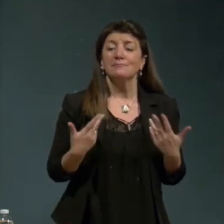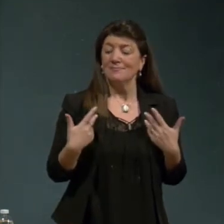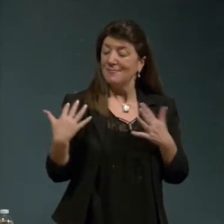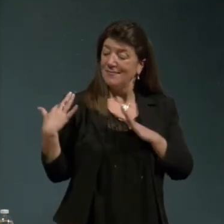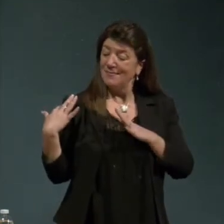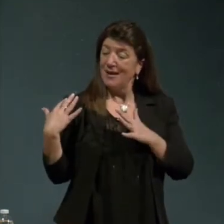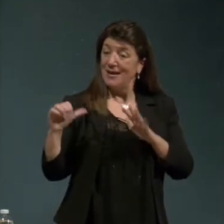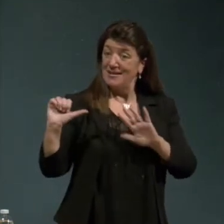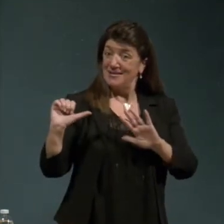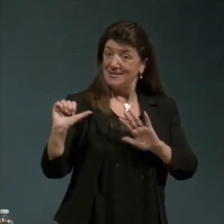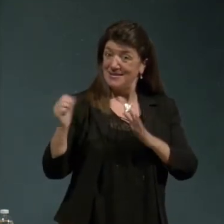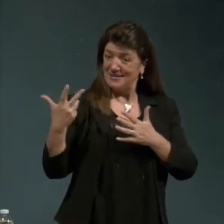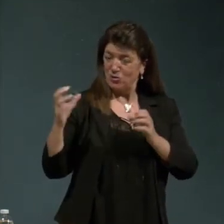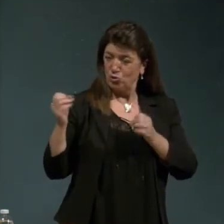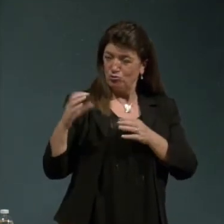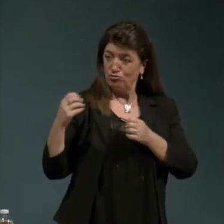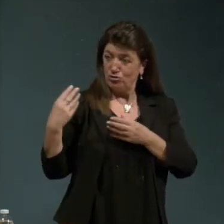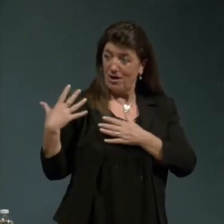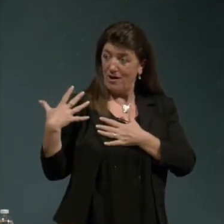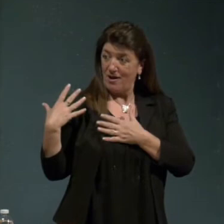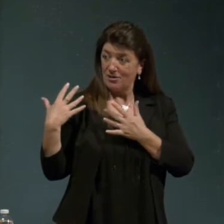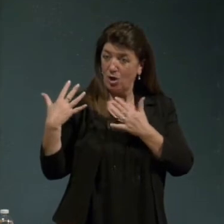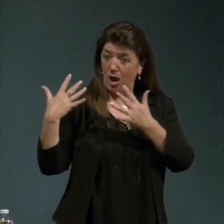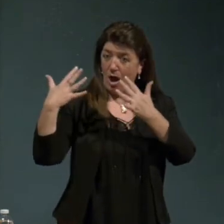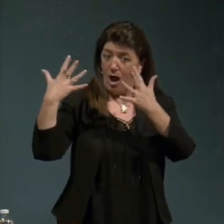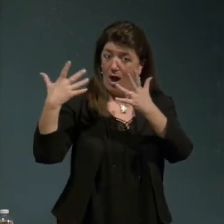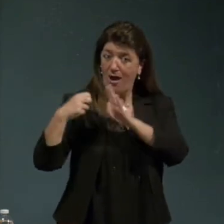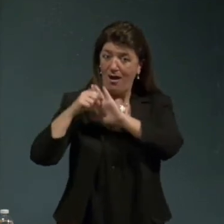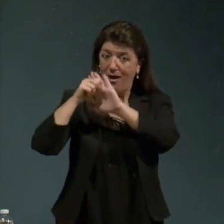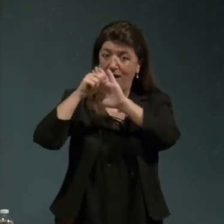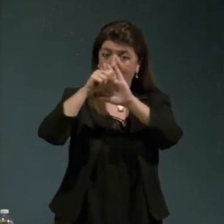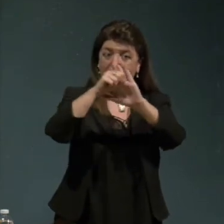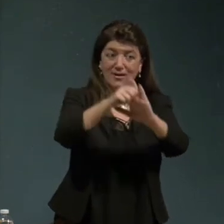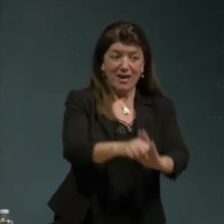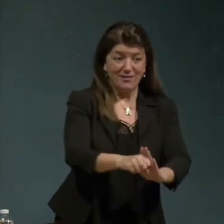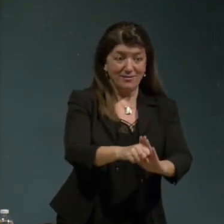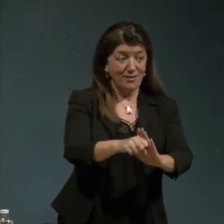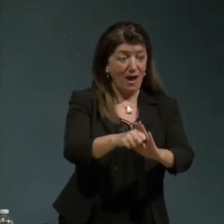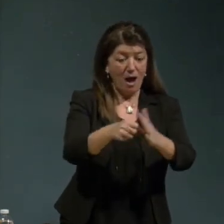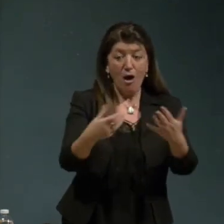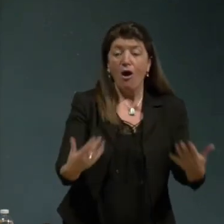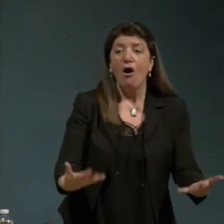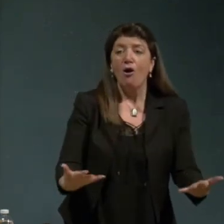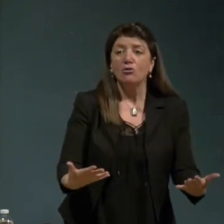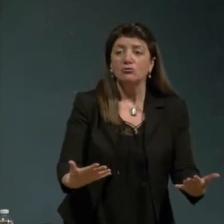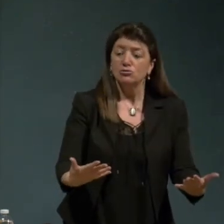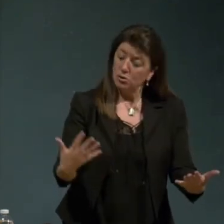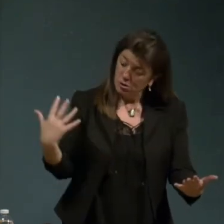'eredità dell'eredità del 68 oggi